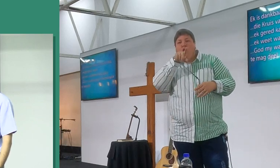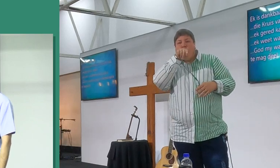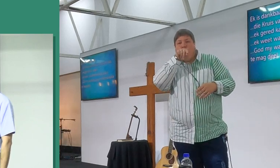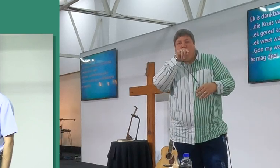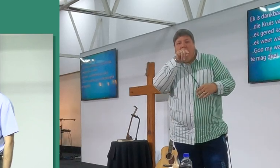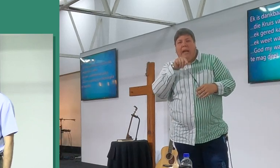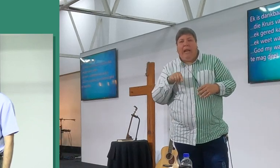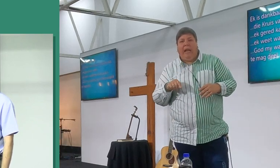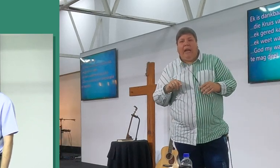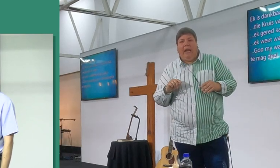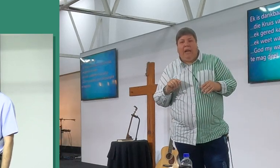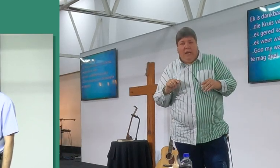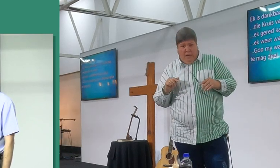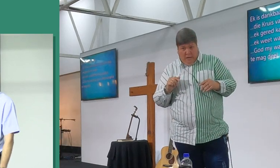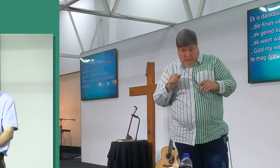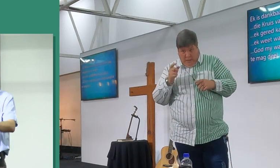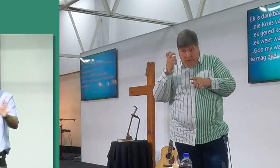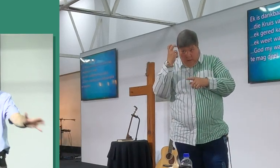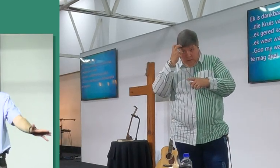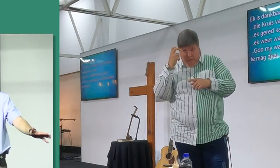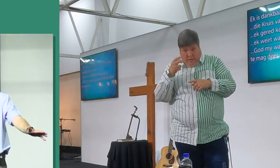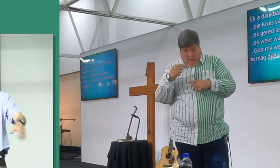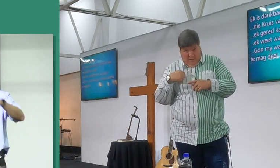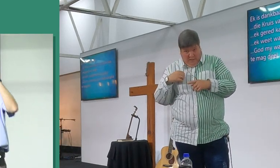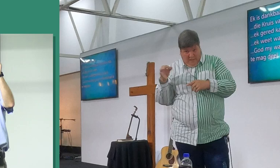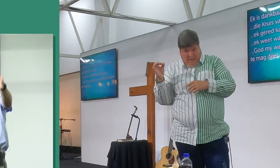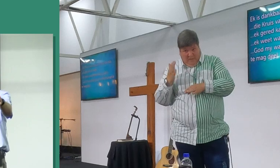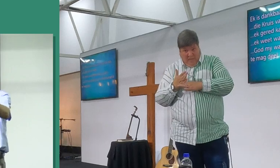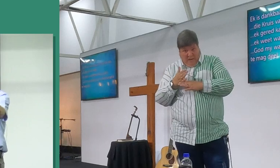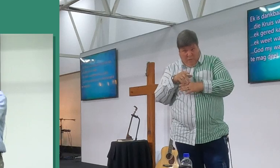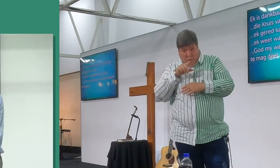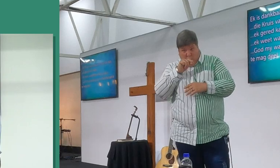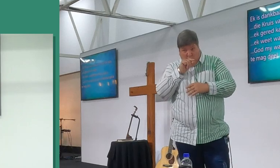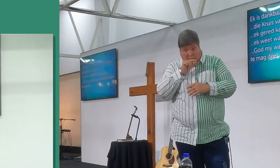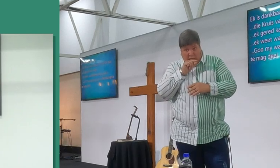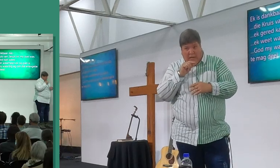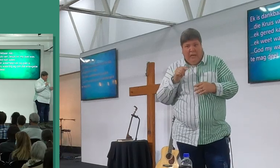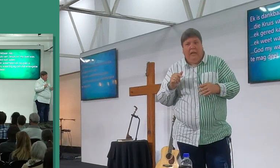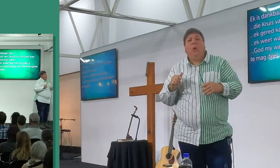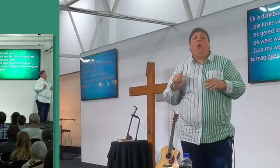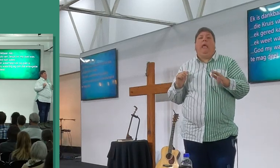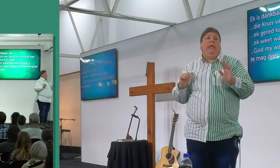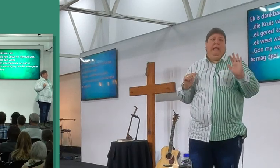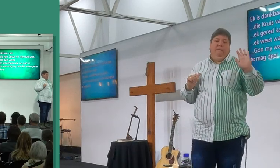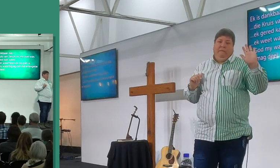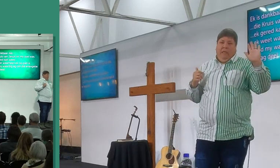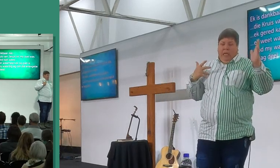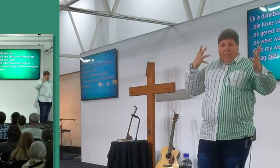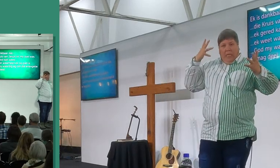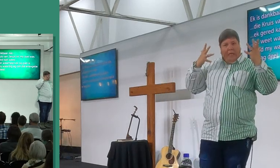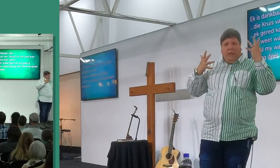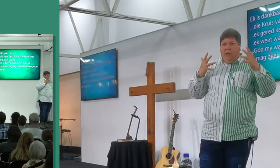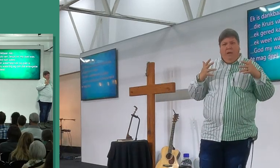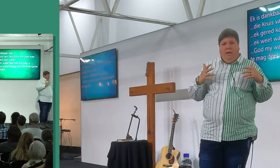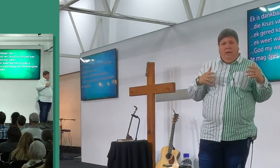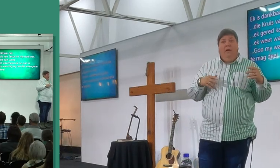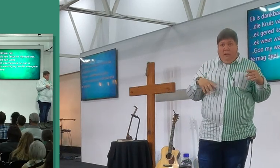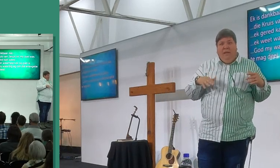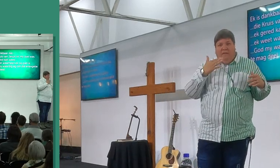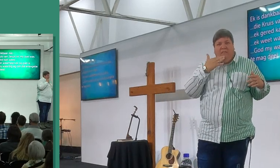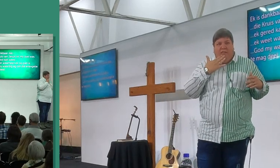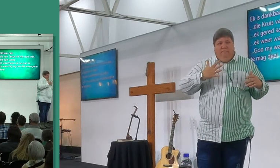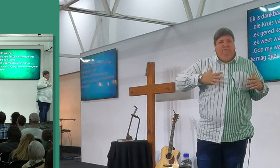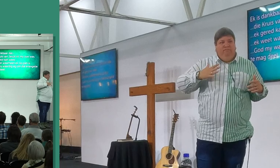wat nie nou gelag het, nie weet nie wat aangaan in die wereld nie, dis ok, jou oor moet op die heren wees, nie op die aardse goed nie, maar wie van jylle sê, dis al nogal,